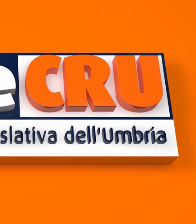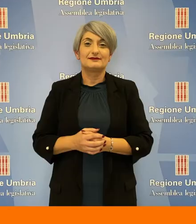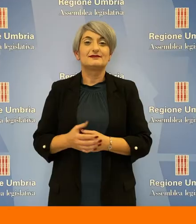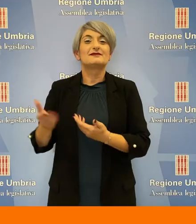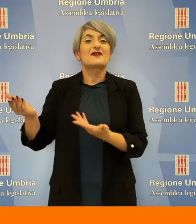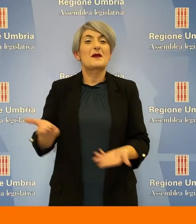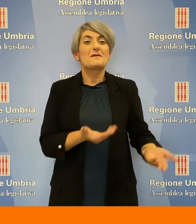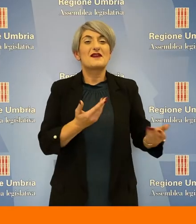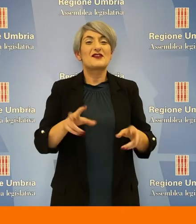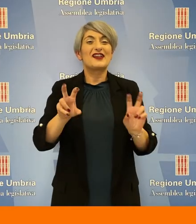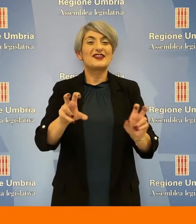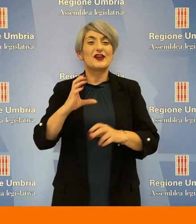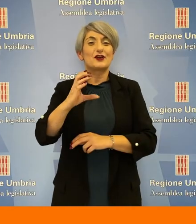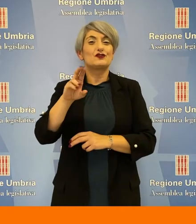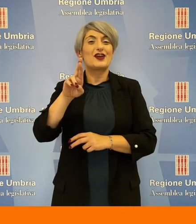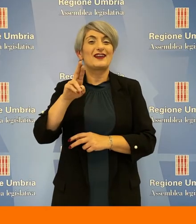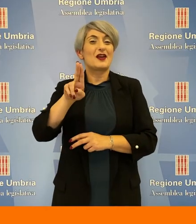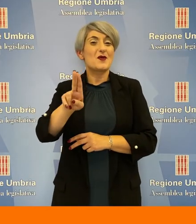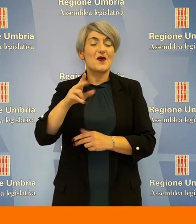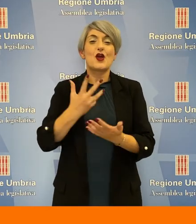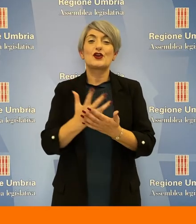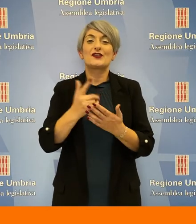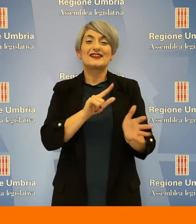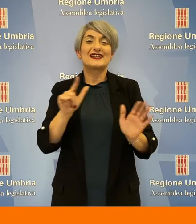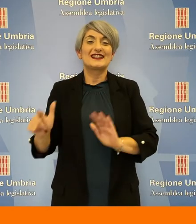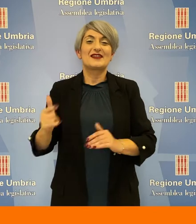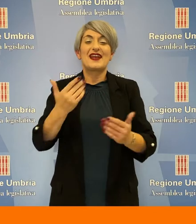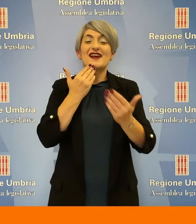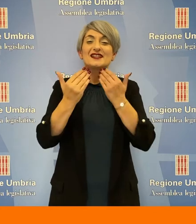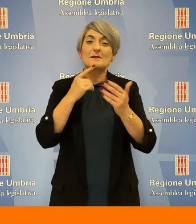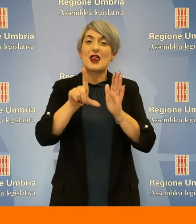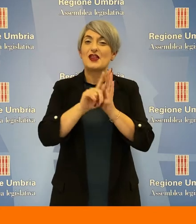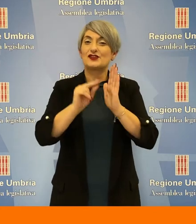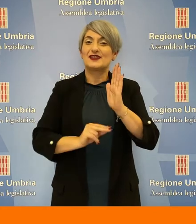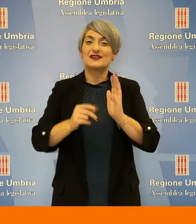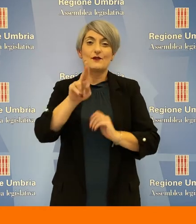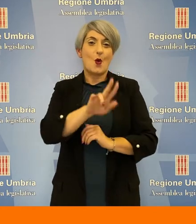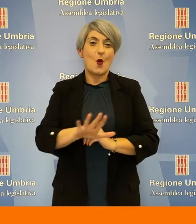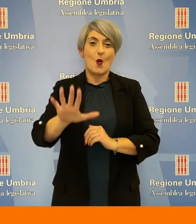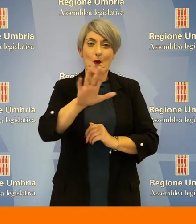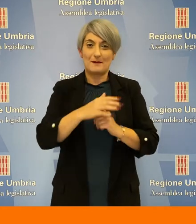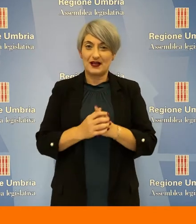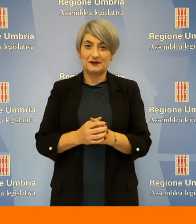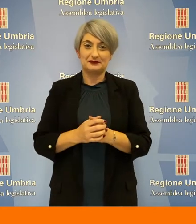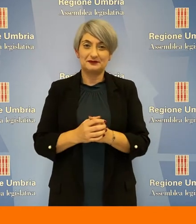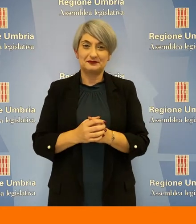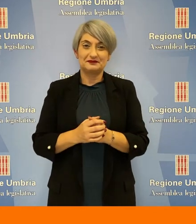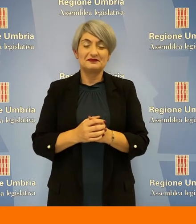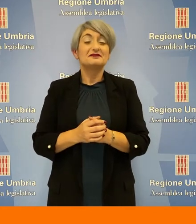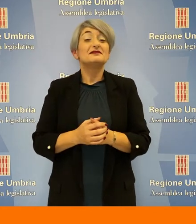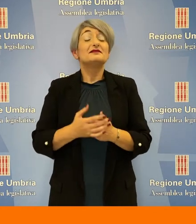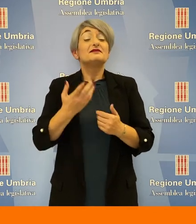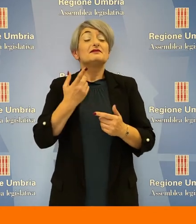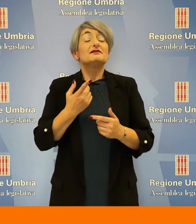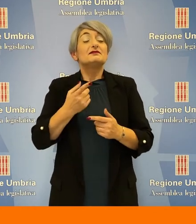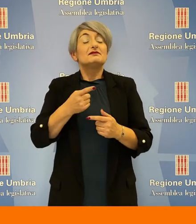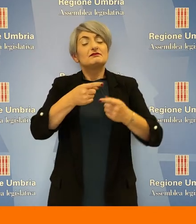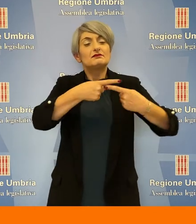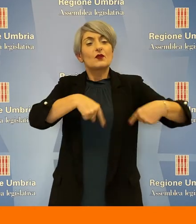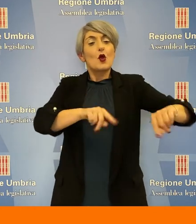Benvenuti a TeleCRU in notiziario settimanale dell'Assemblea Legislativa dell'Umbria. Illustrata al Comitato